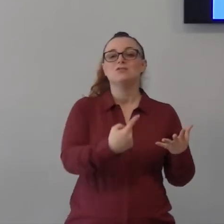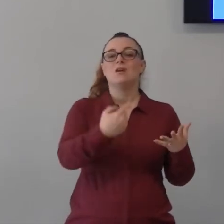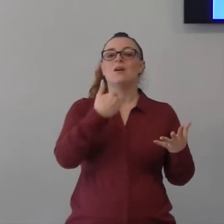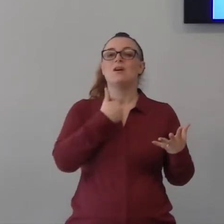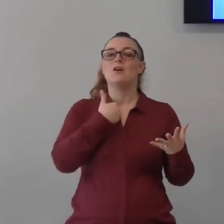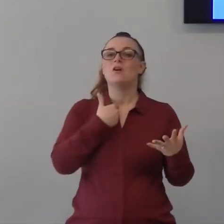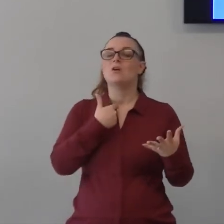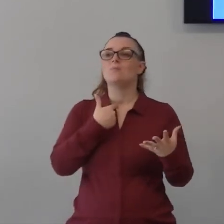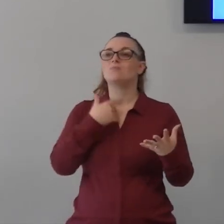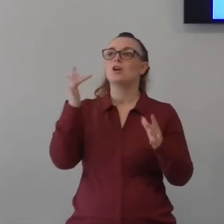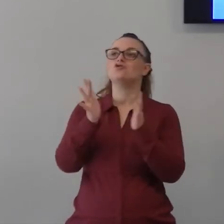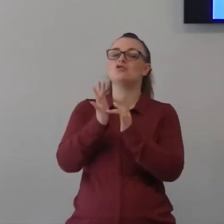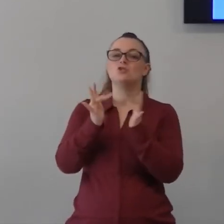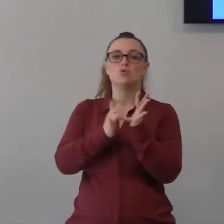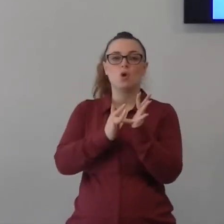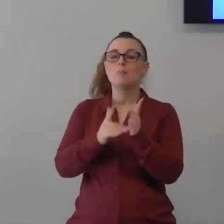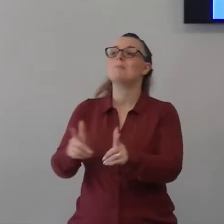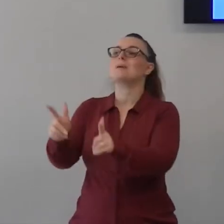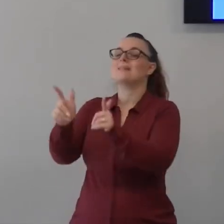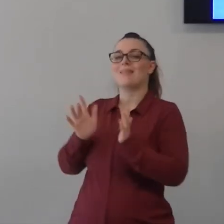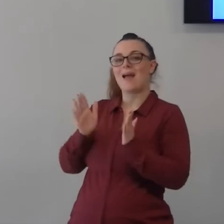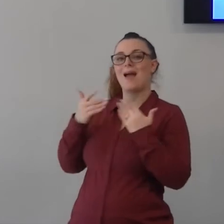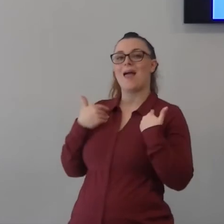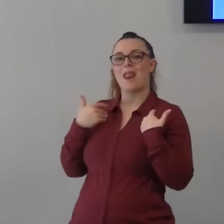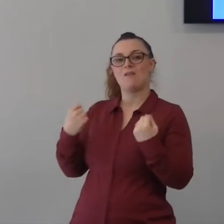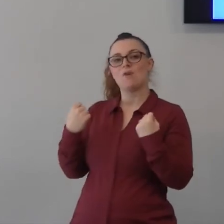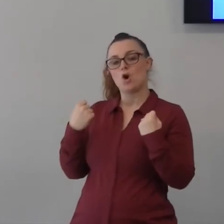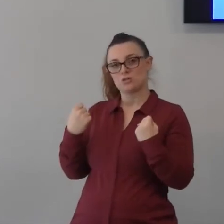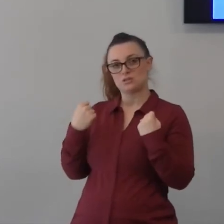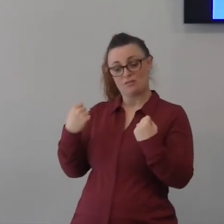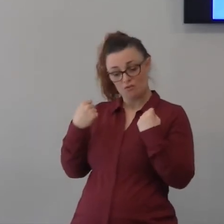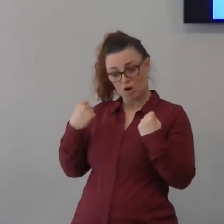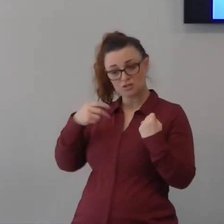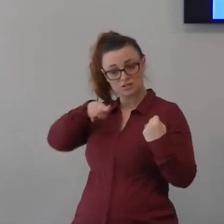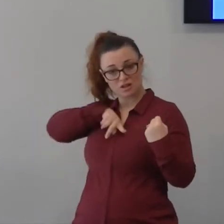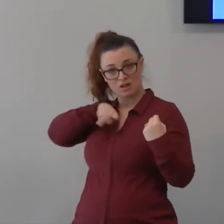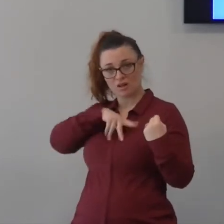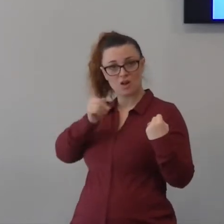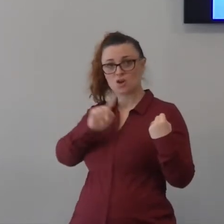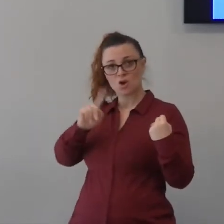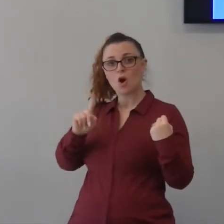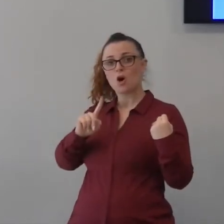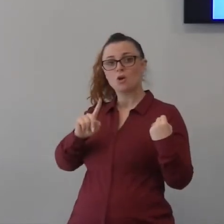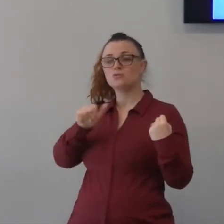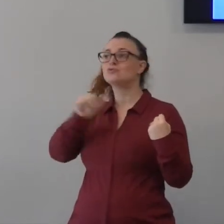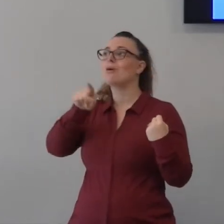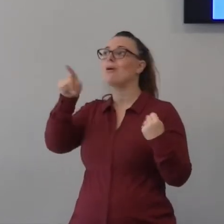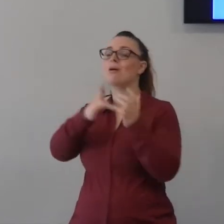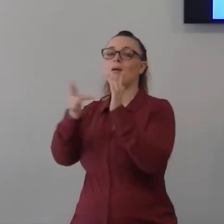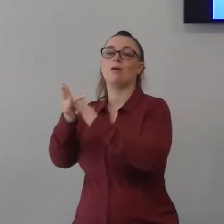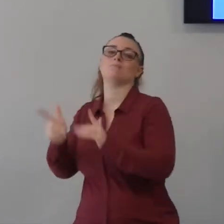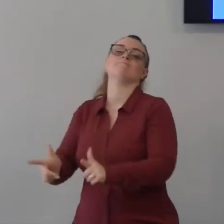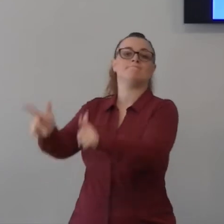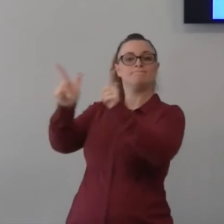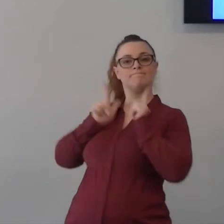e che quella forza non era la sua ma era quella di Gesù io